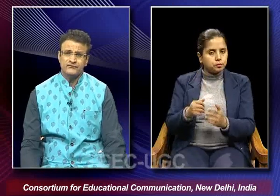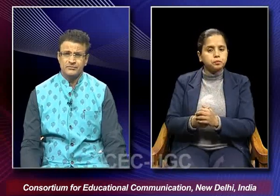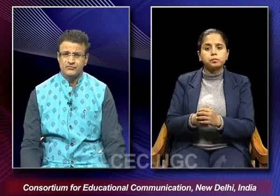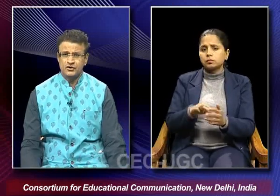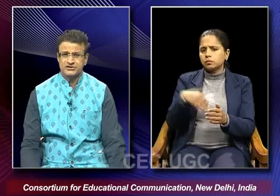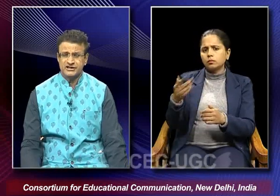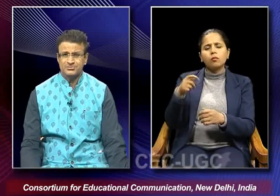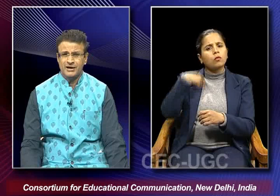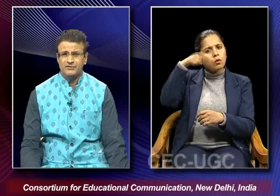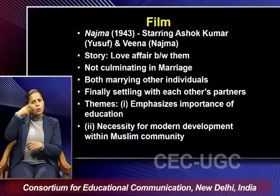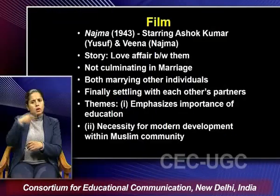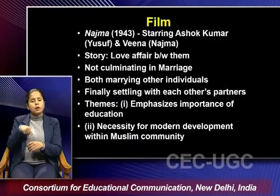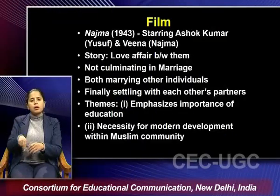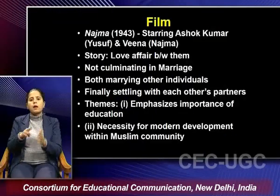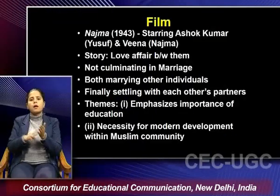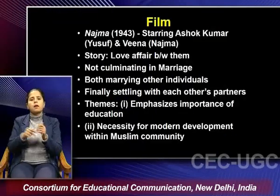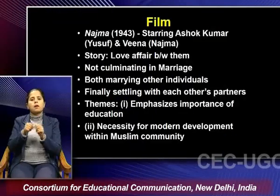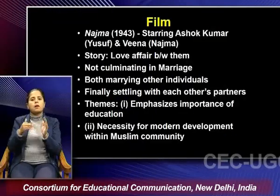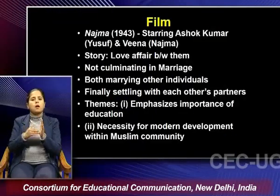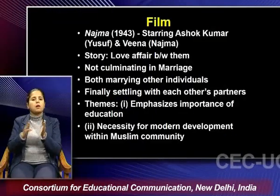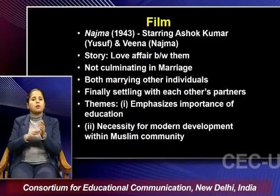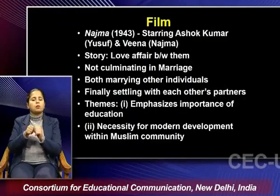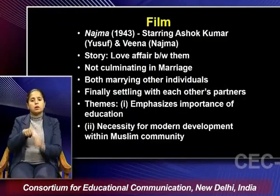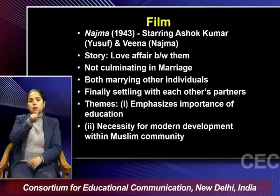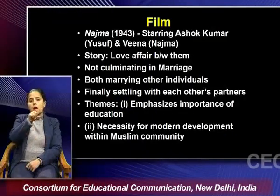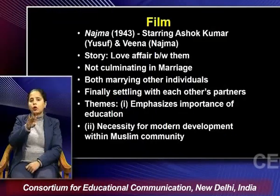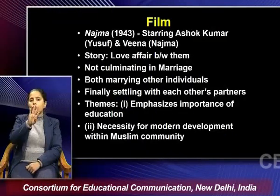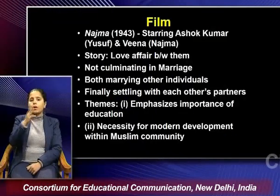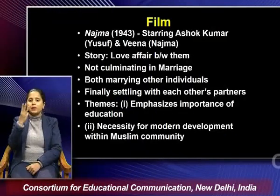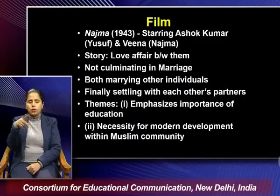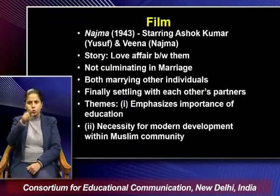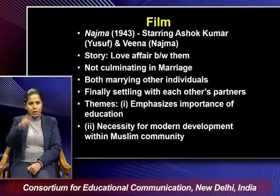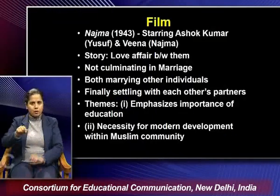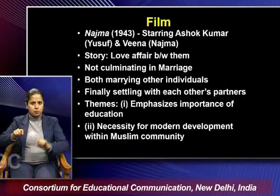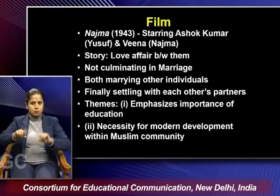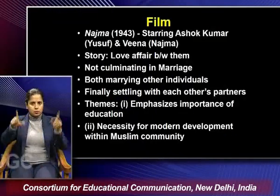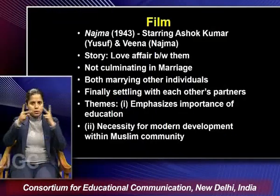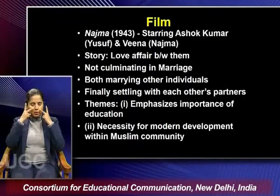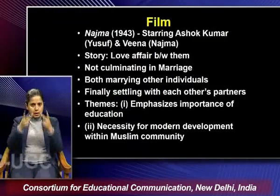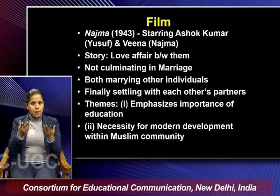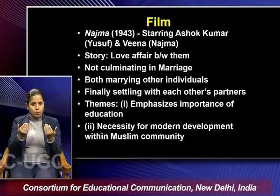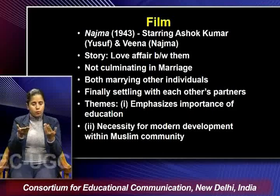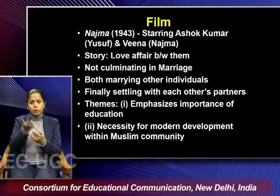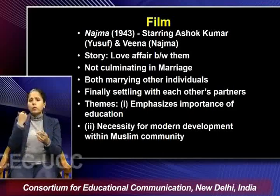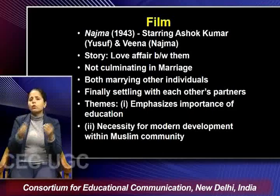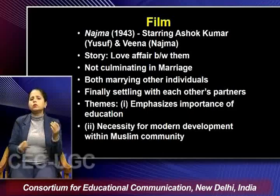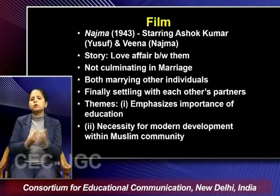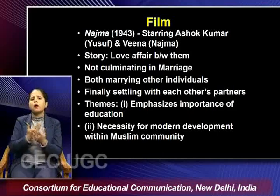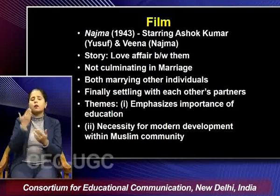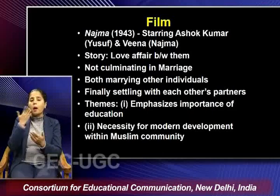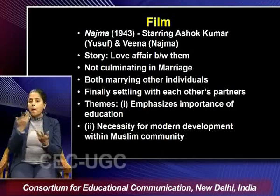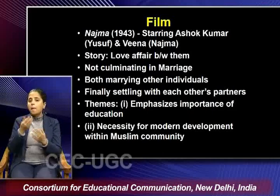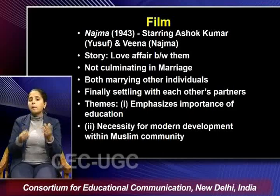film was najma which was made in 1943 as you can see on the screen it started ash it